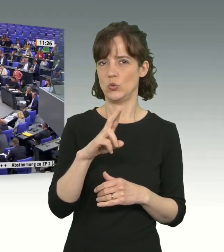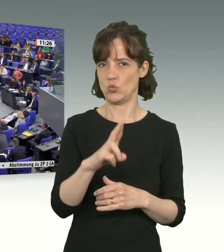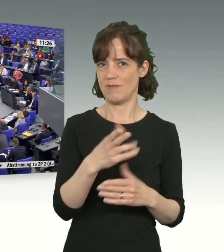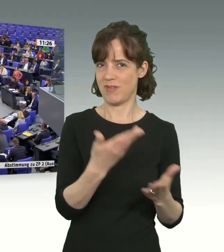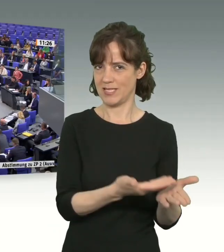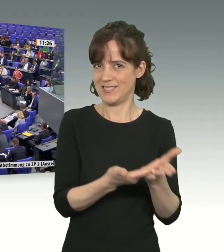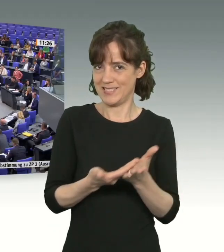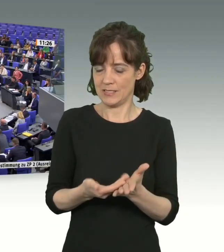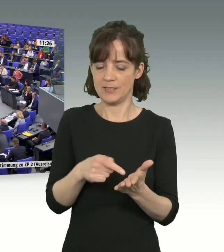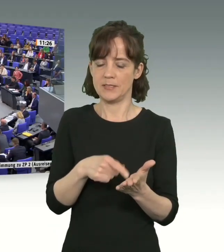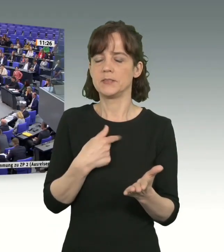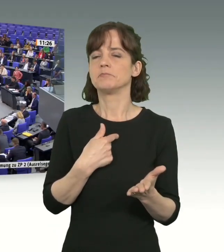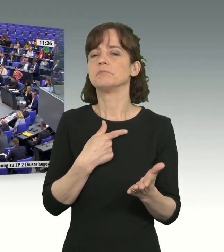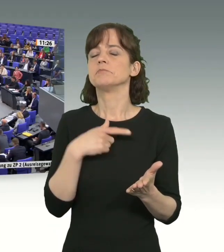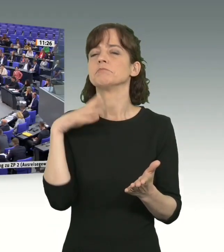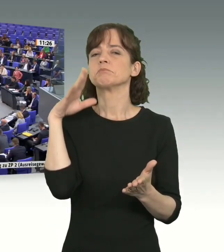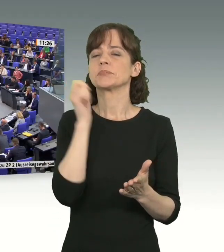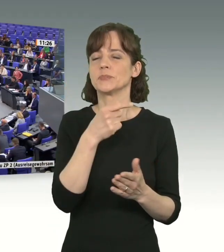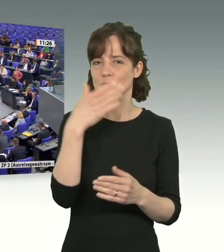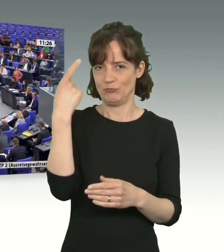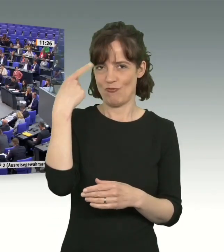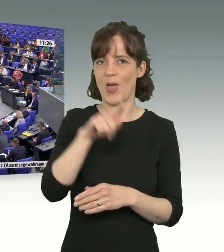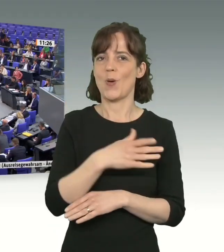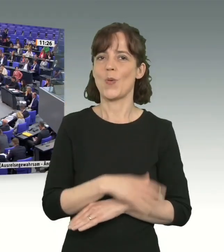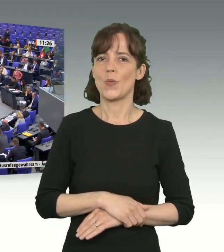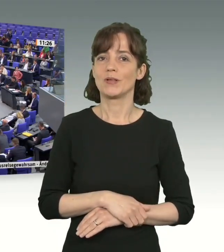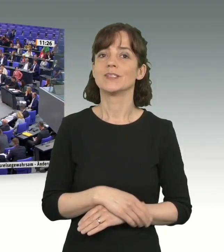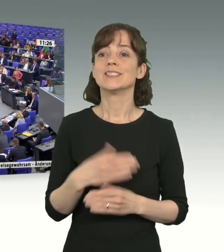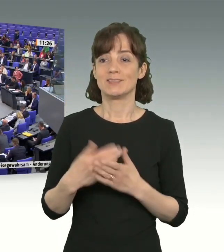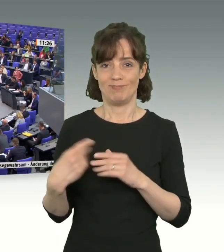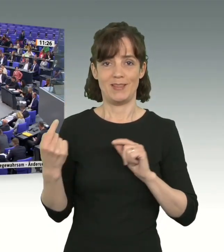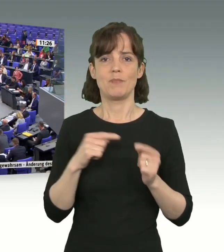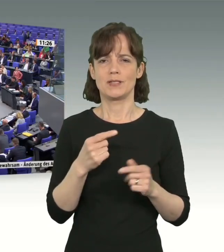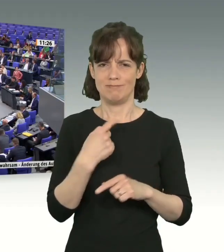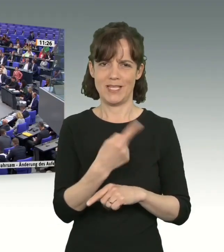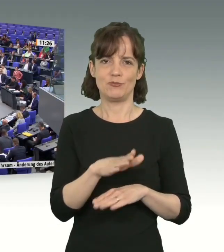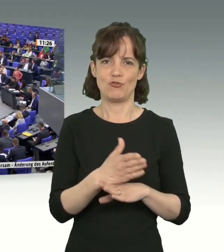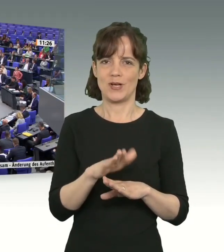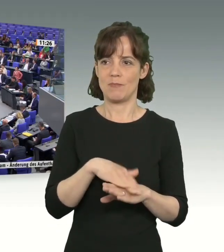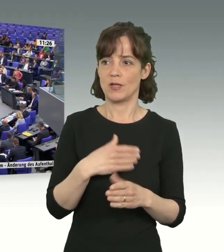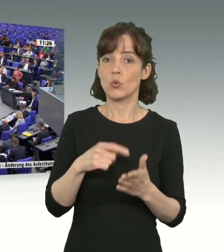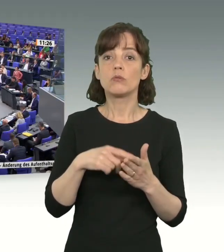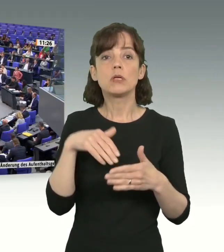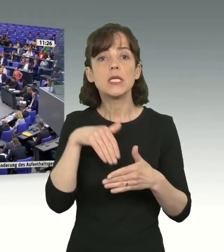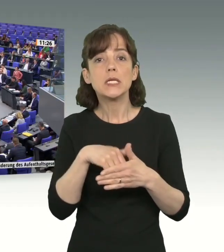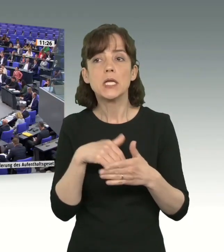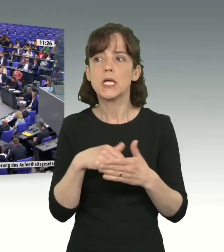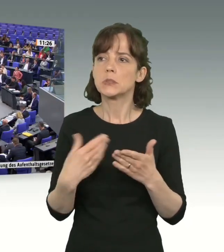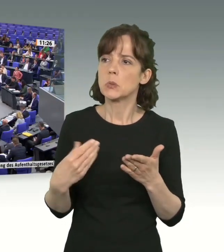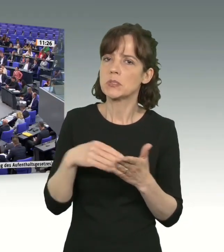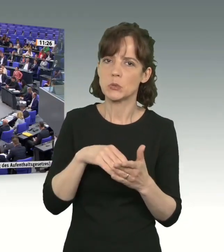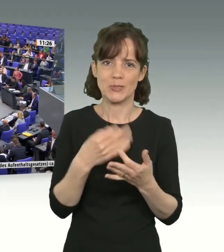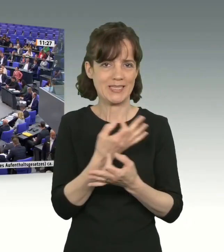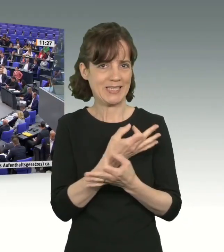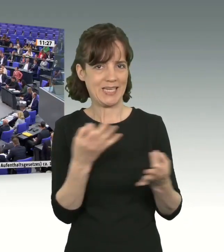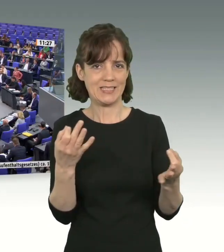ist ein sehr durchschaubares Manöver. Und Sie wissen das, Sie haben das über die gesamte Debatte übergemerkt, weil Sie auch nicht einen einzigen inhaltlichen Punkt setzen wollten. Sie